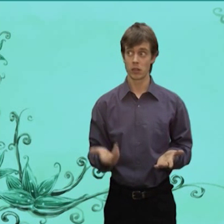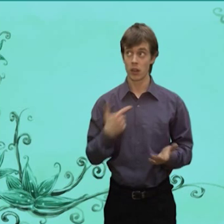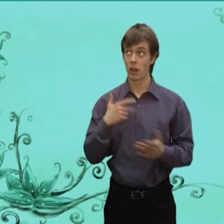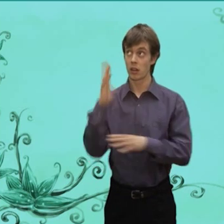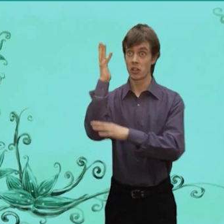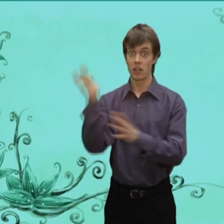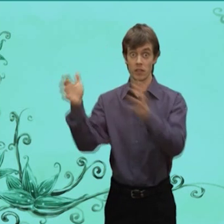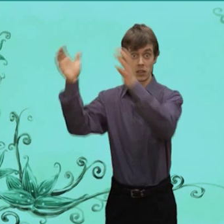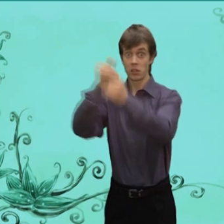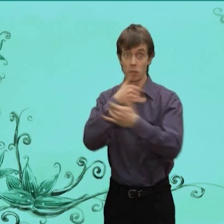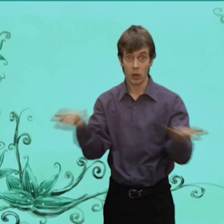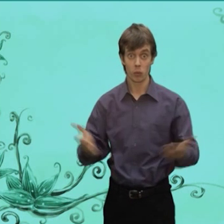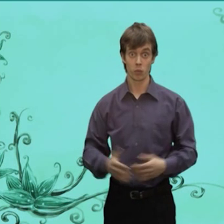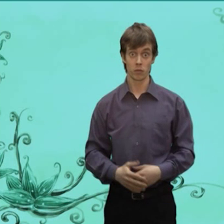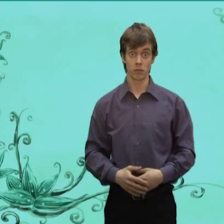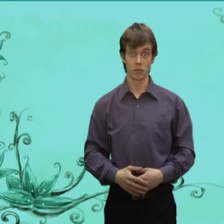Ведь Я на дерево Не заберусь